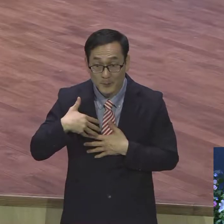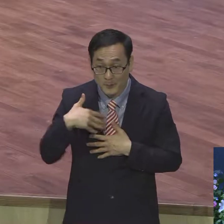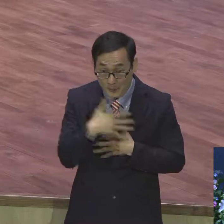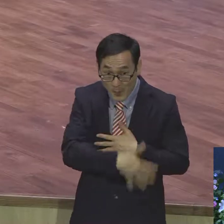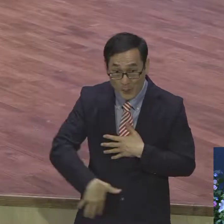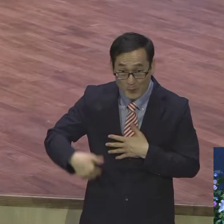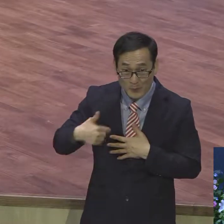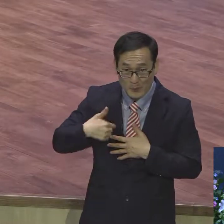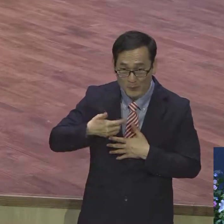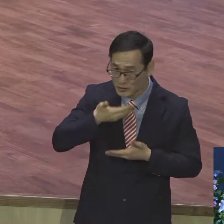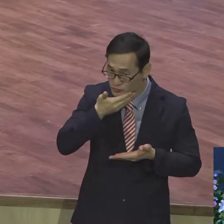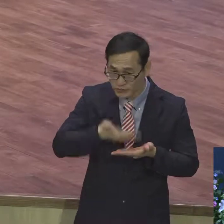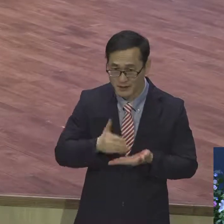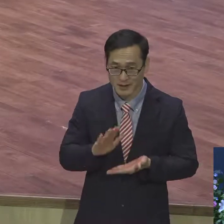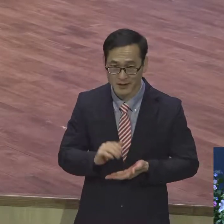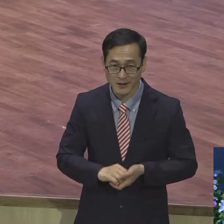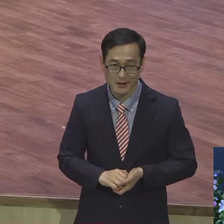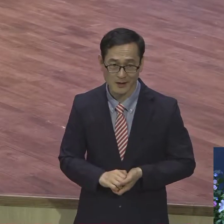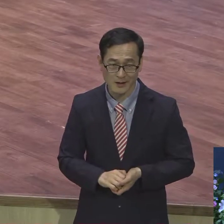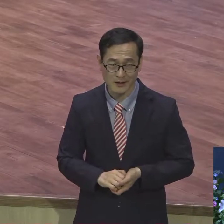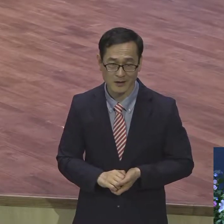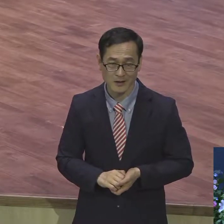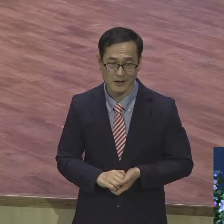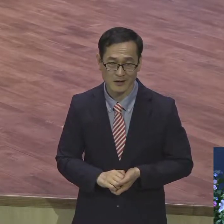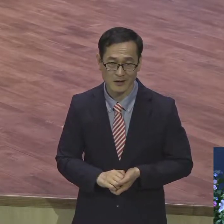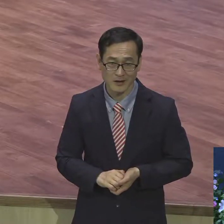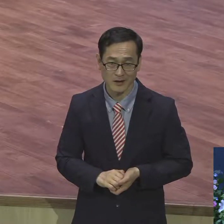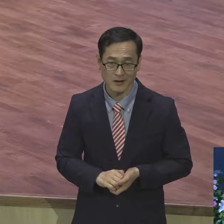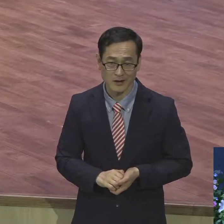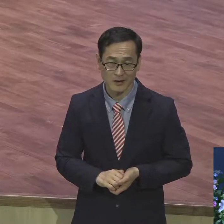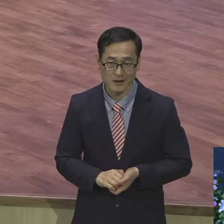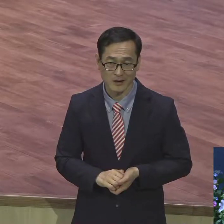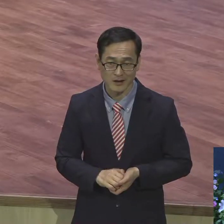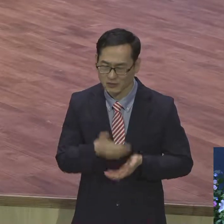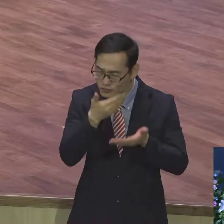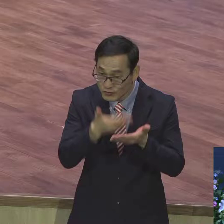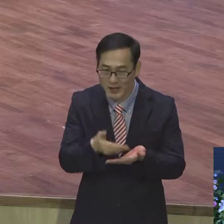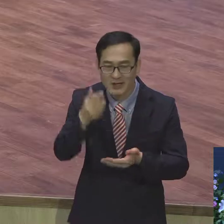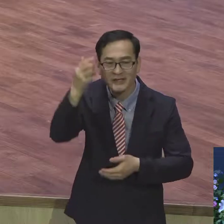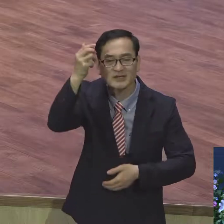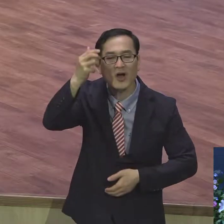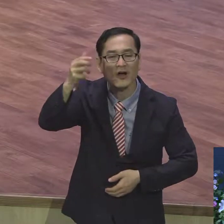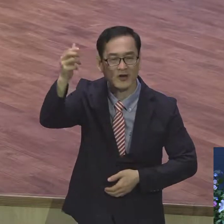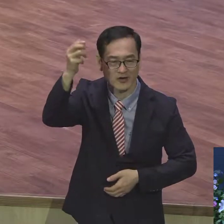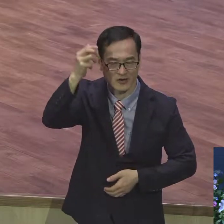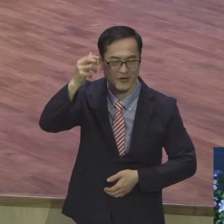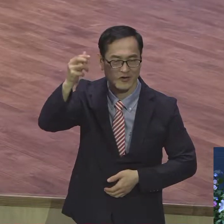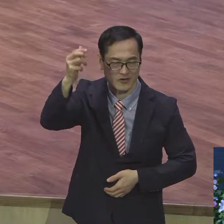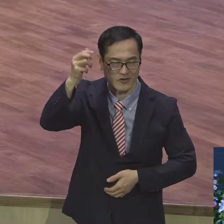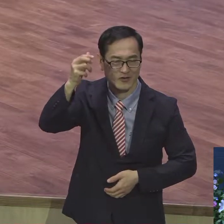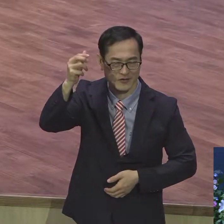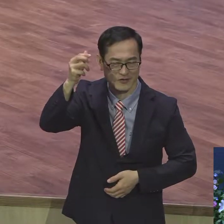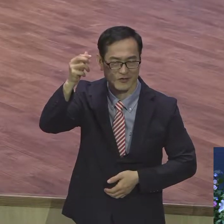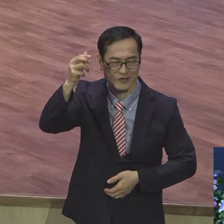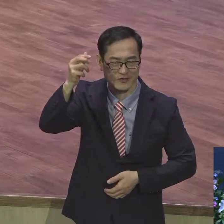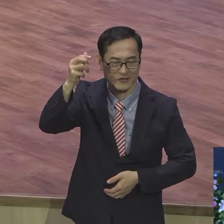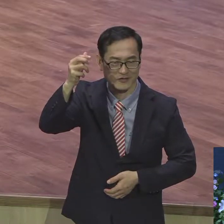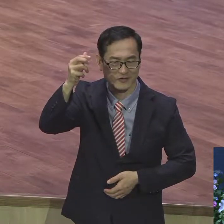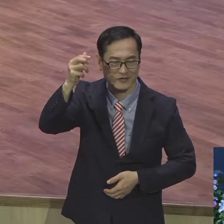뿐이에요. 본론이 뭐냐 영계예요. 영계 눈에 보이는 것은 보이지 않은 것으로 말매맛 된 것이니라.